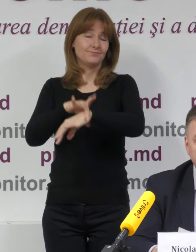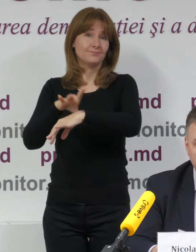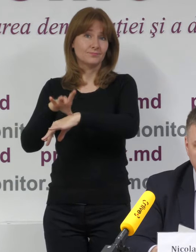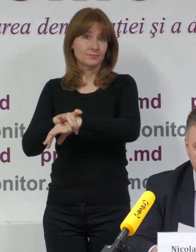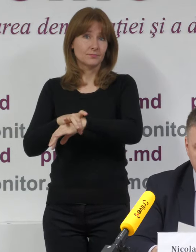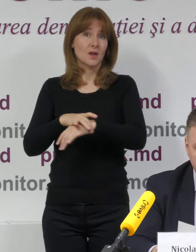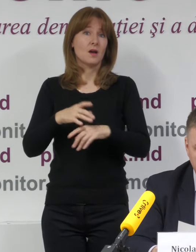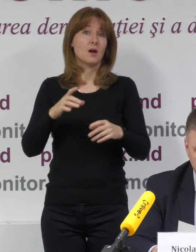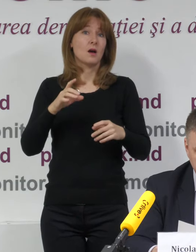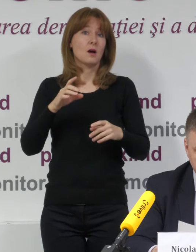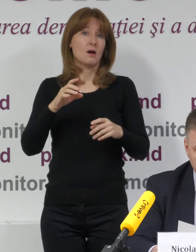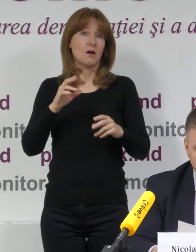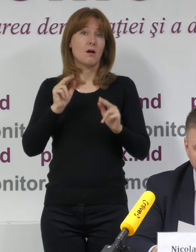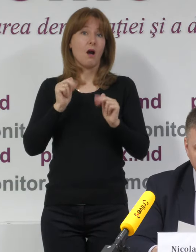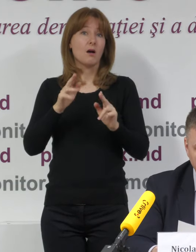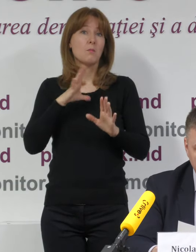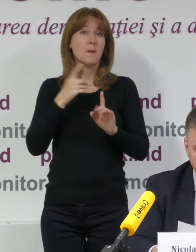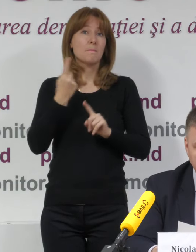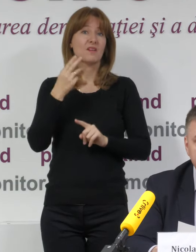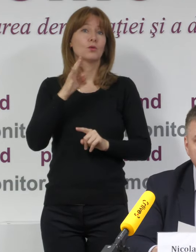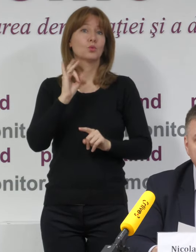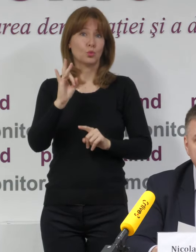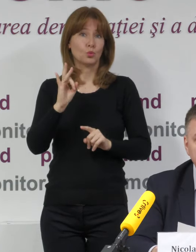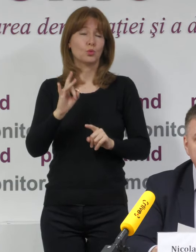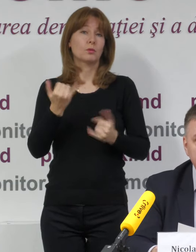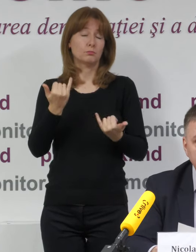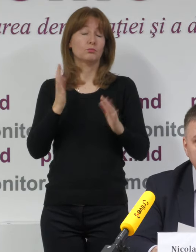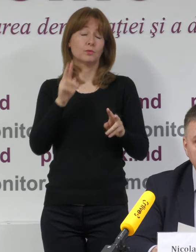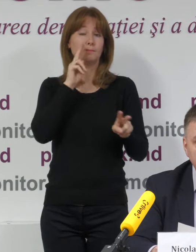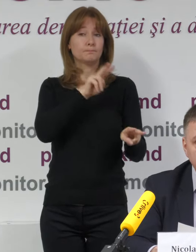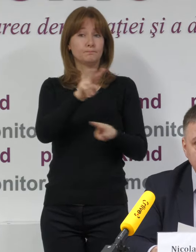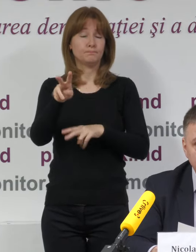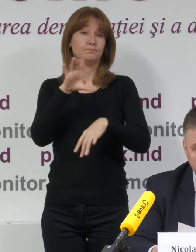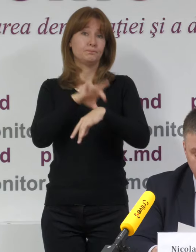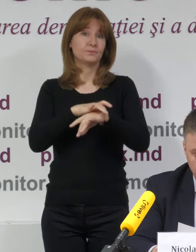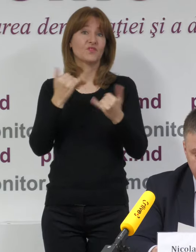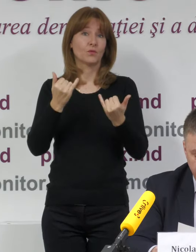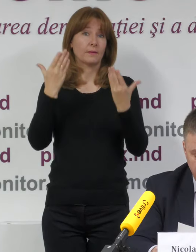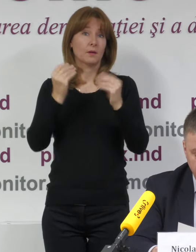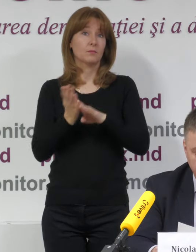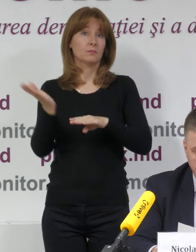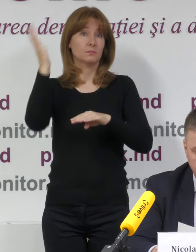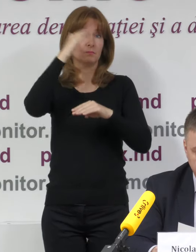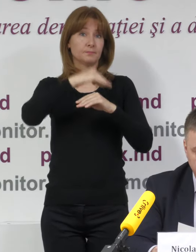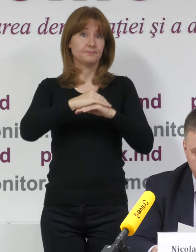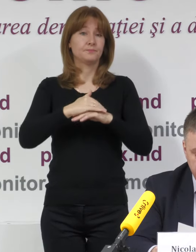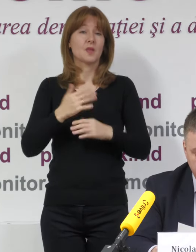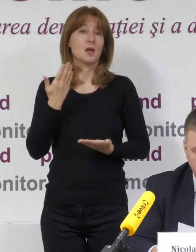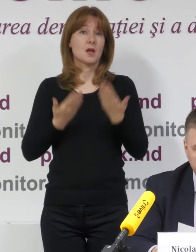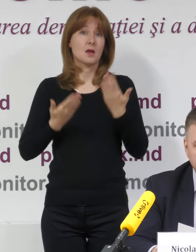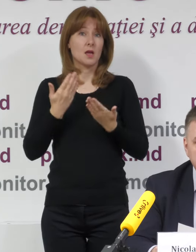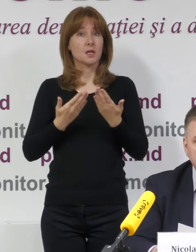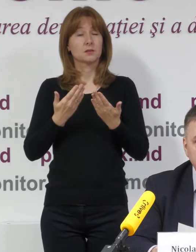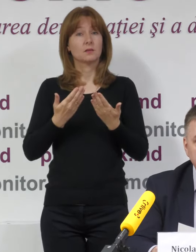datele din primul tur de scurtin. Vom încerca să monitorizăm acest aspect pe parcursul zilei, să vedem dacă